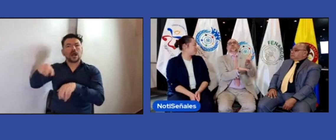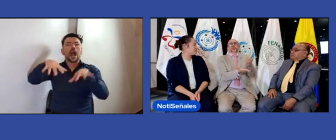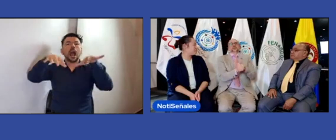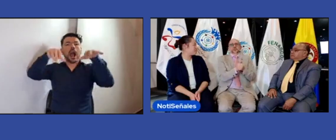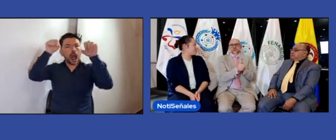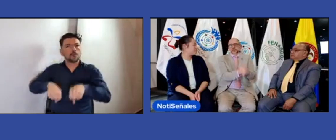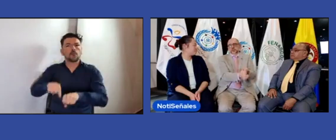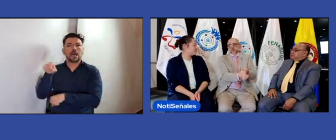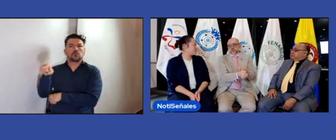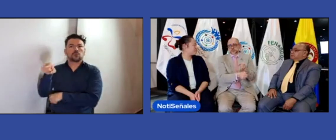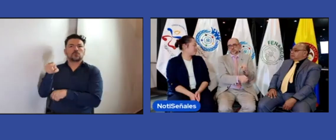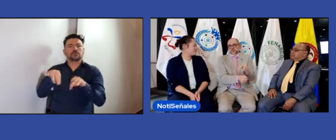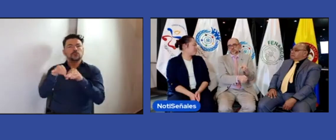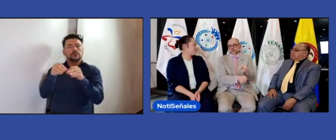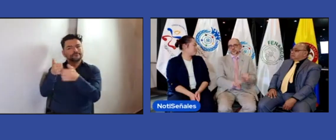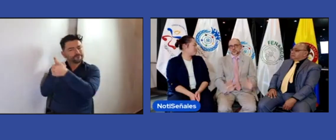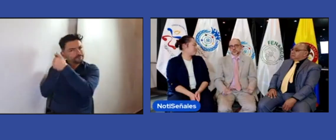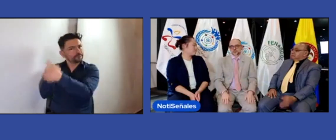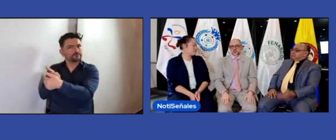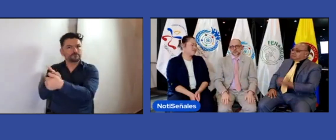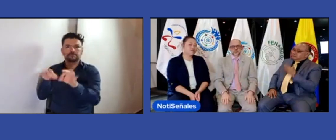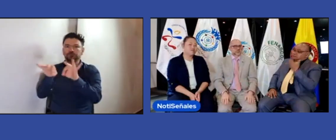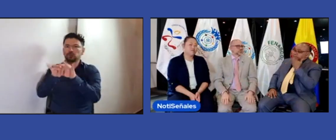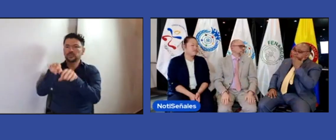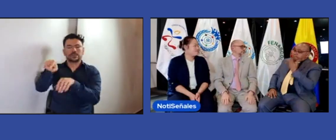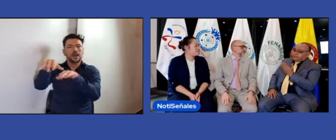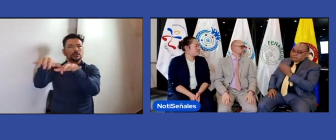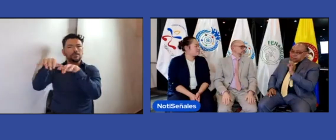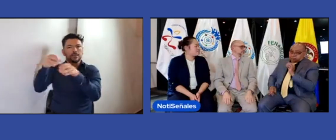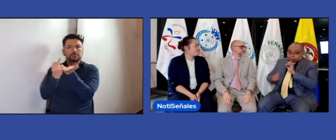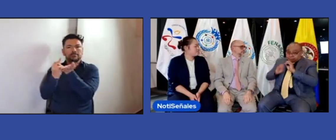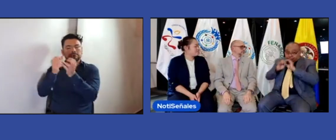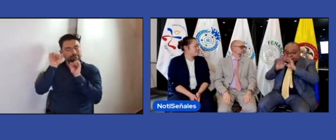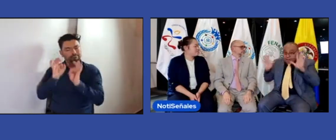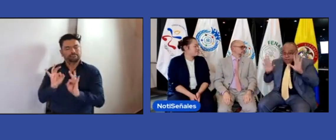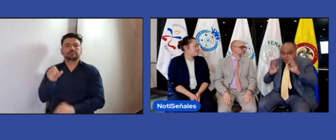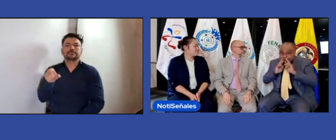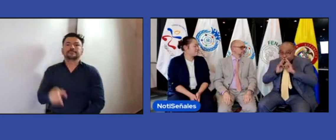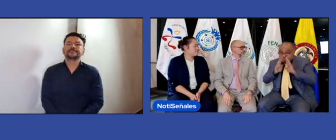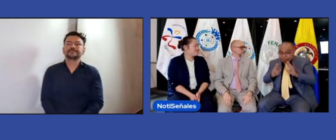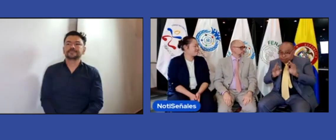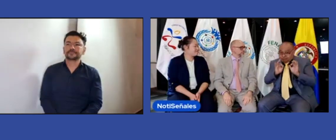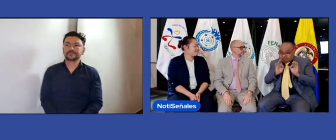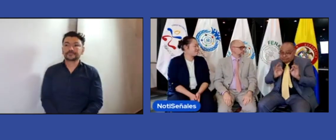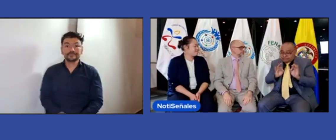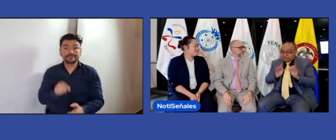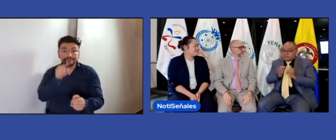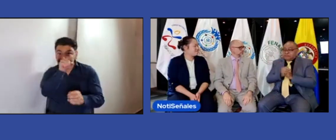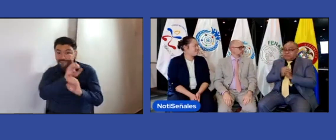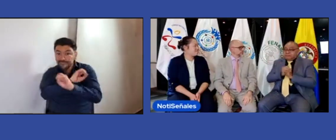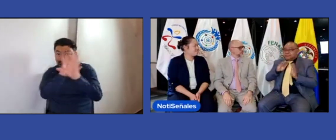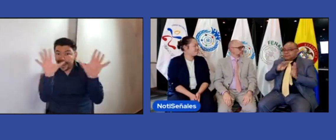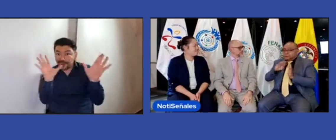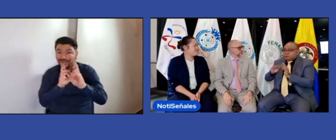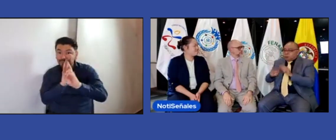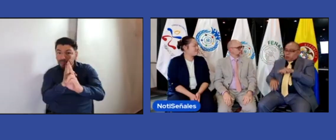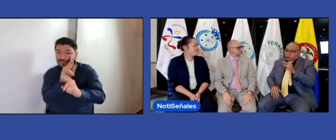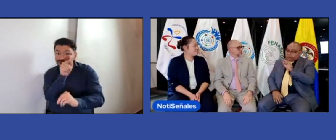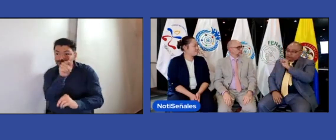asamblea donde se aprueban este tipo de muchísimas gracias Jehu teniendo clara esta